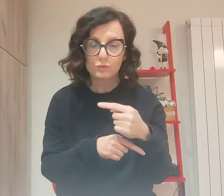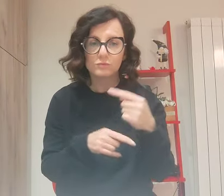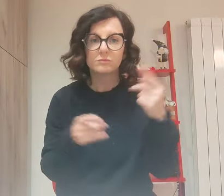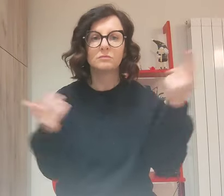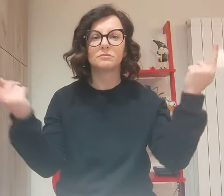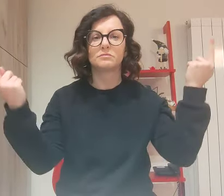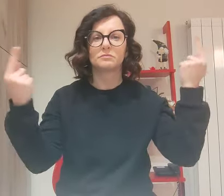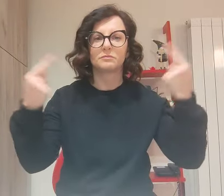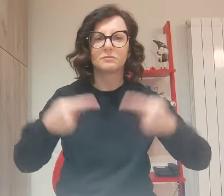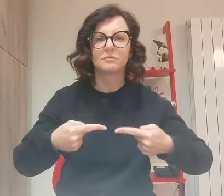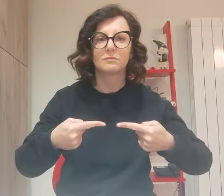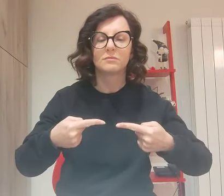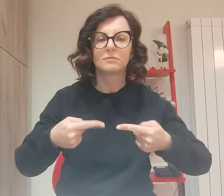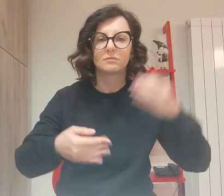essere sottoposto al giudizio